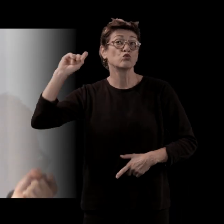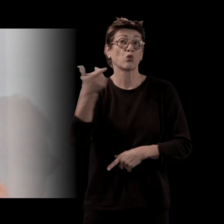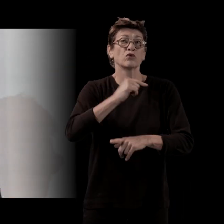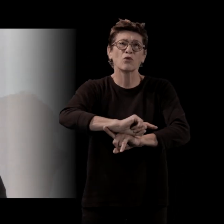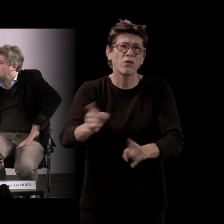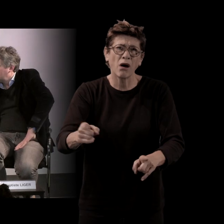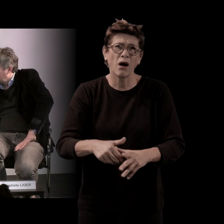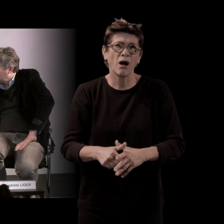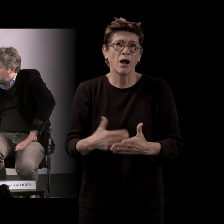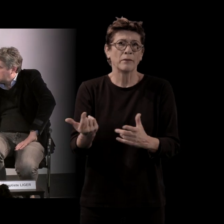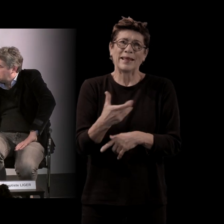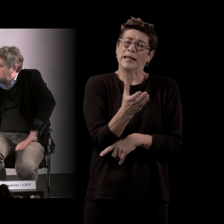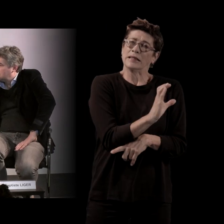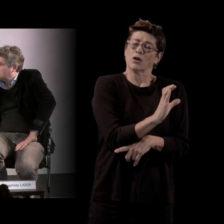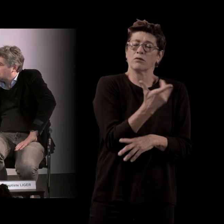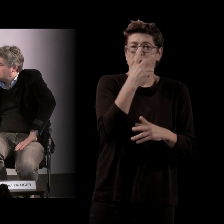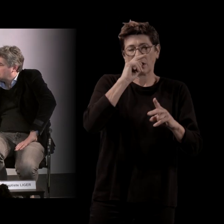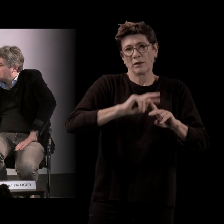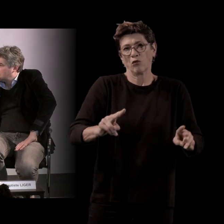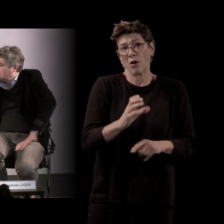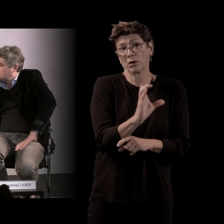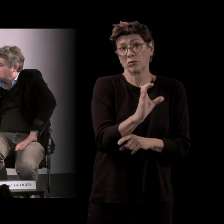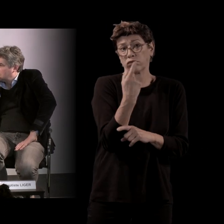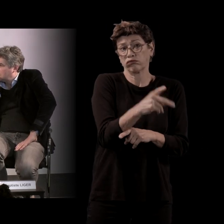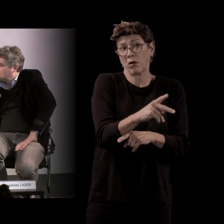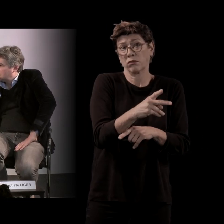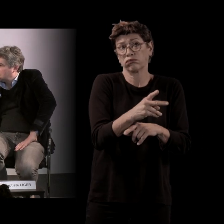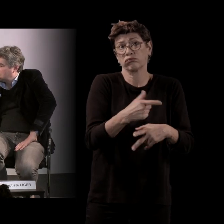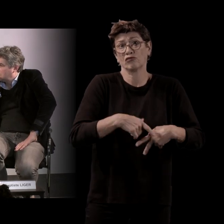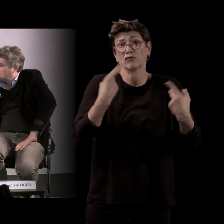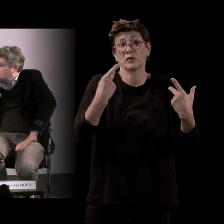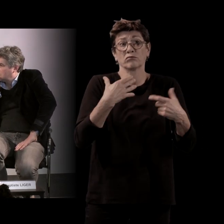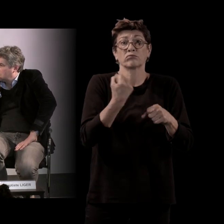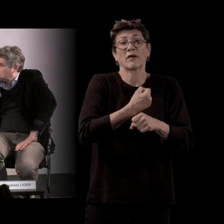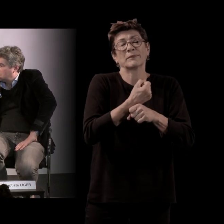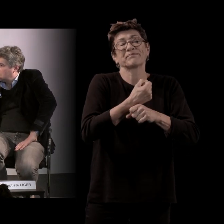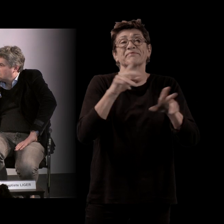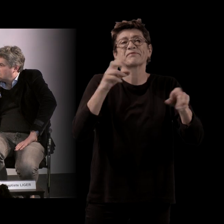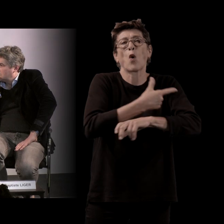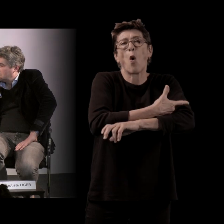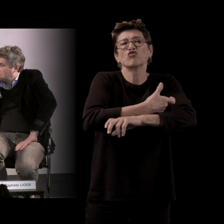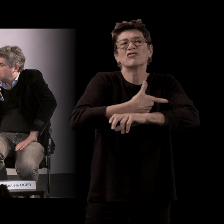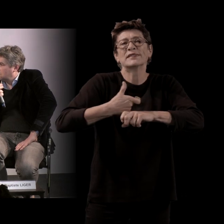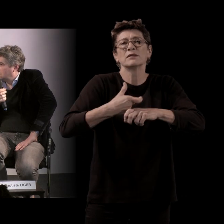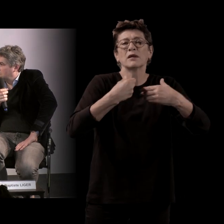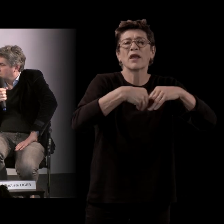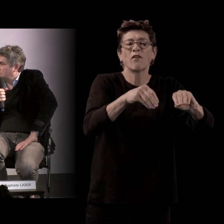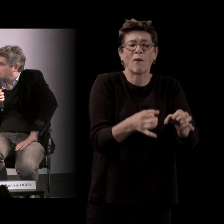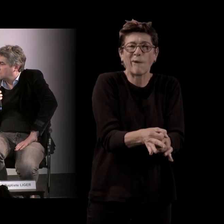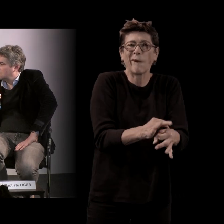effectivement, Christophe, lui, il une vie... Finalement, travaille dans la logistique. C'est-à-dire qu'il vend des croquettes pour chiens. Alors, c'est un